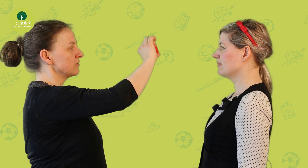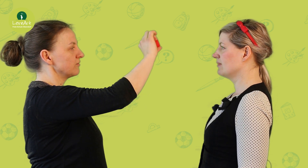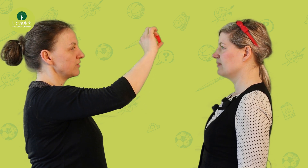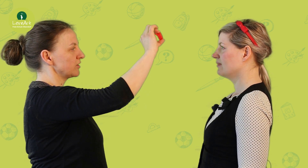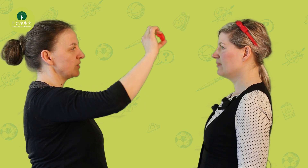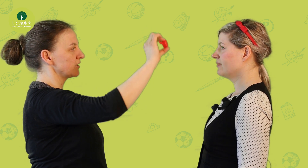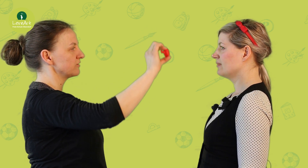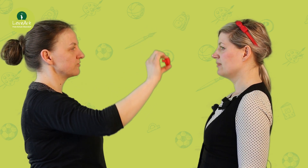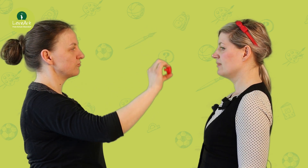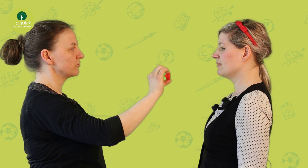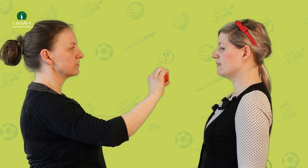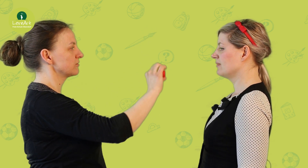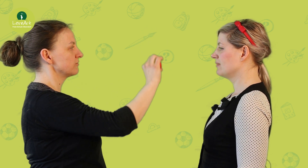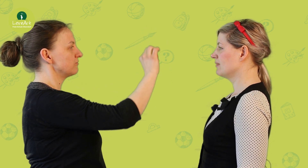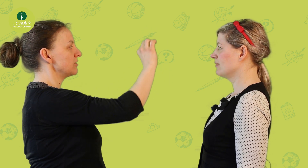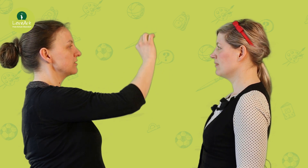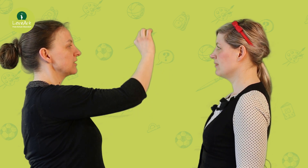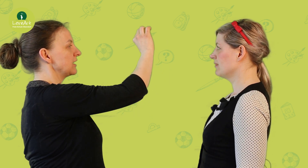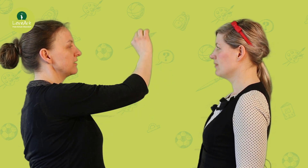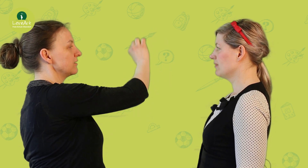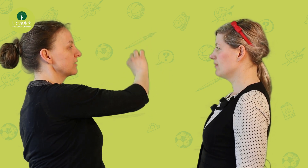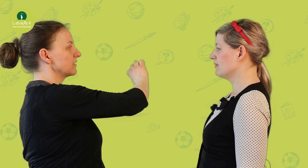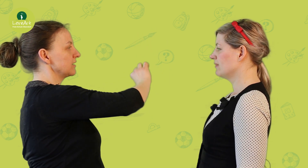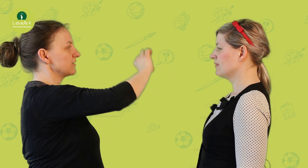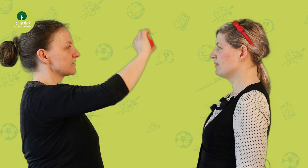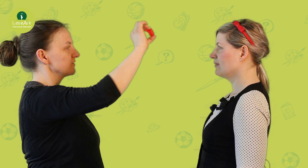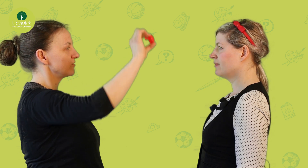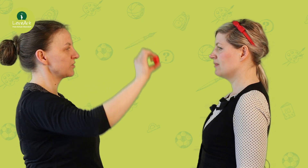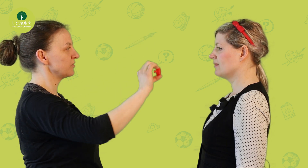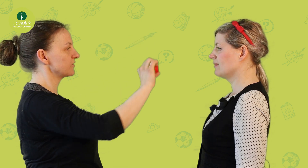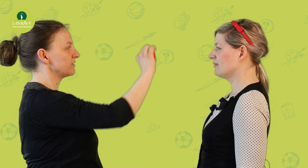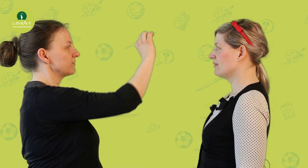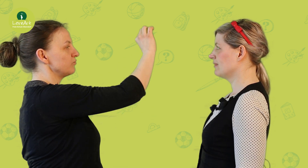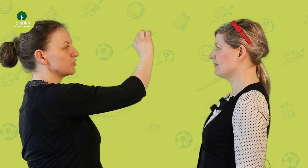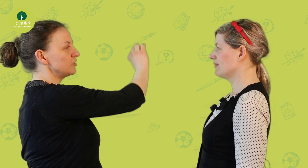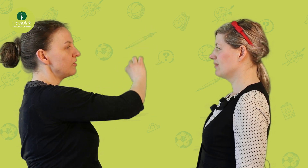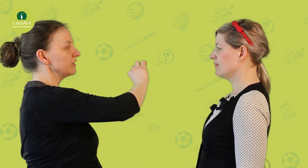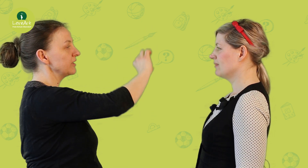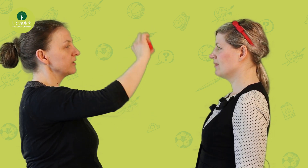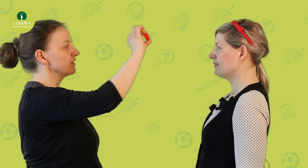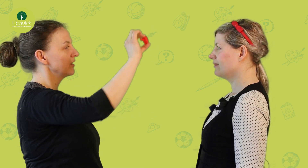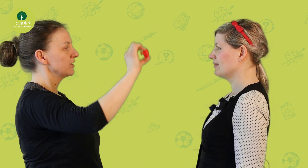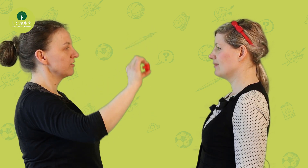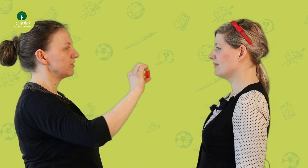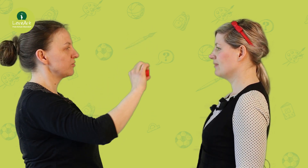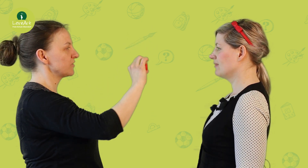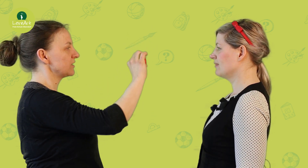Wenn ich merke, dass sie gut folgen kann, kann ich das Ganze auch ein bisschen beschleunigen, wieder ein bisschen